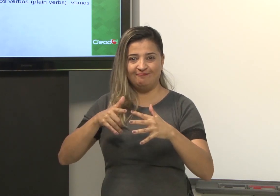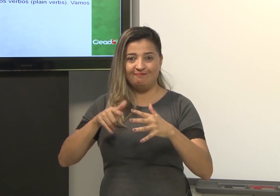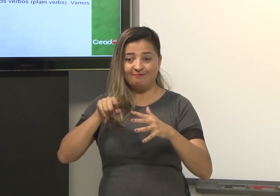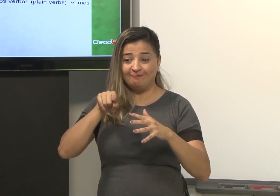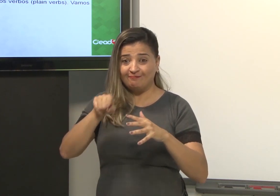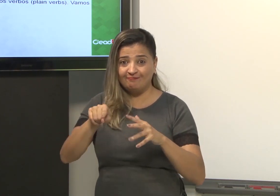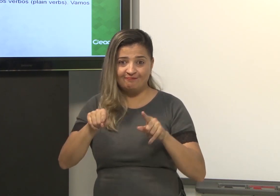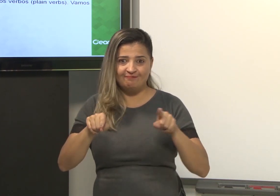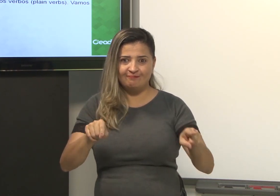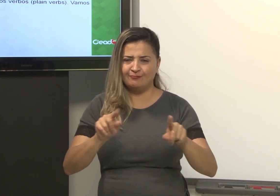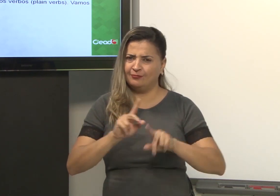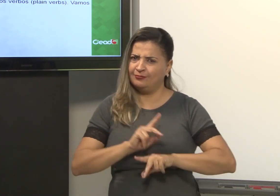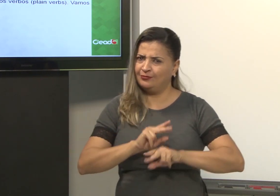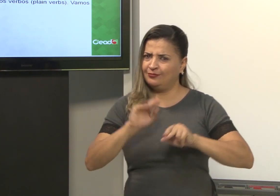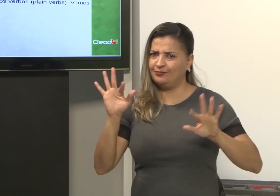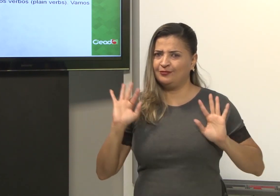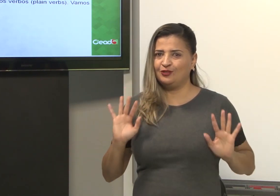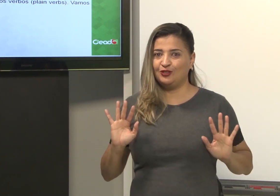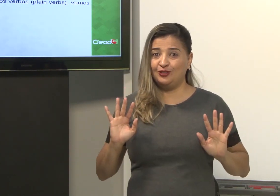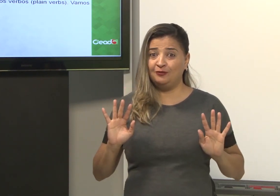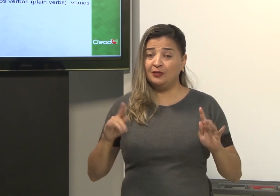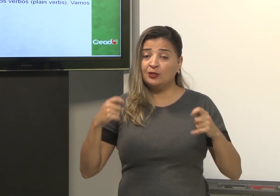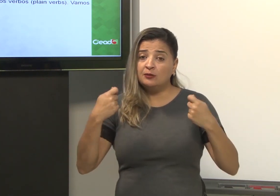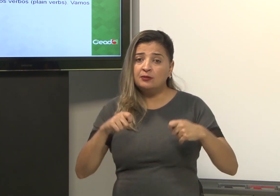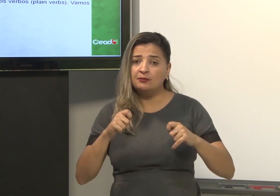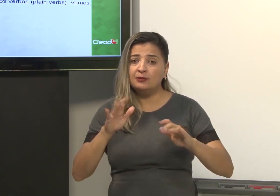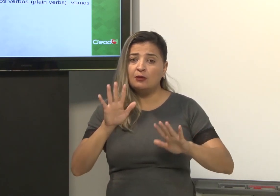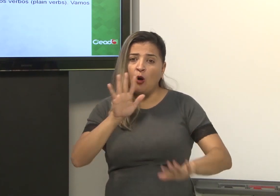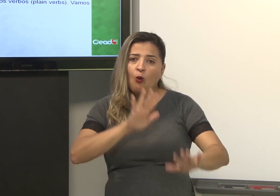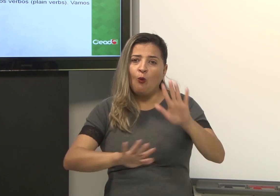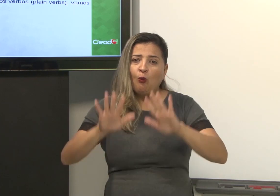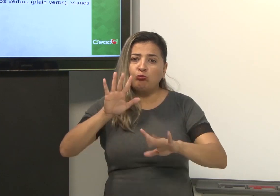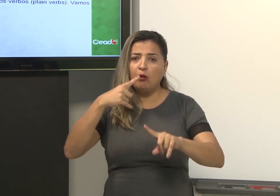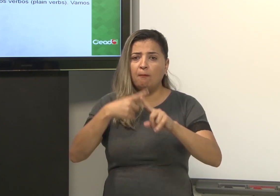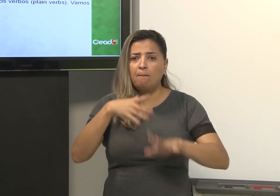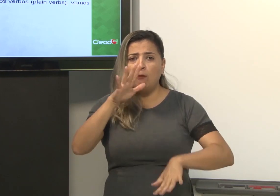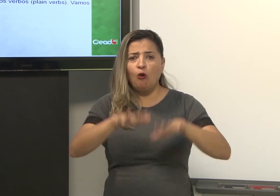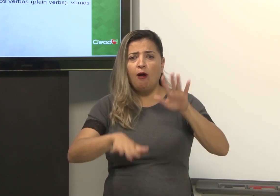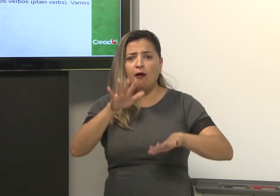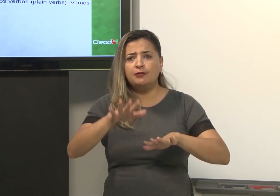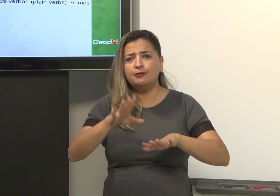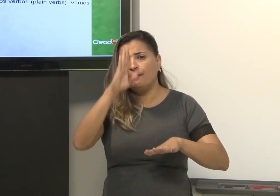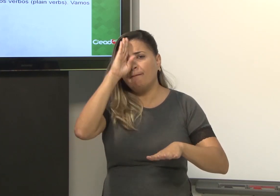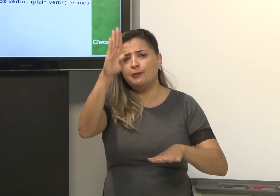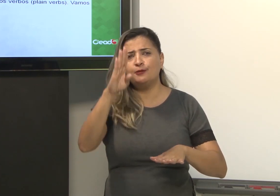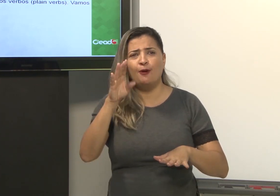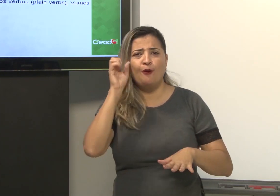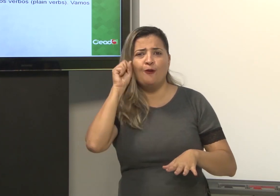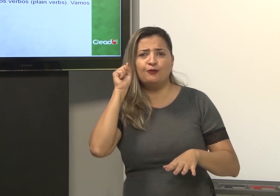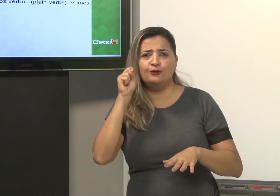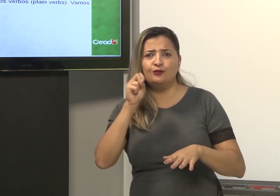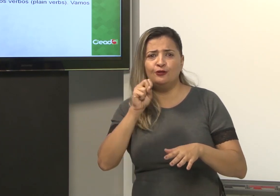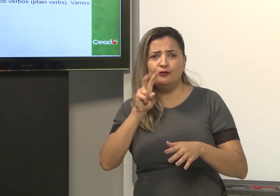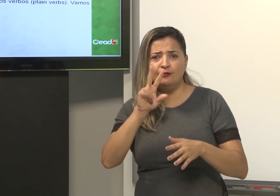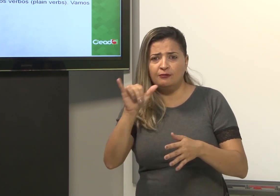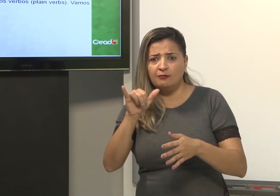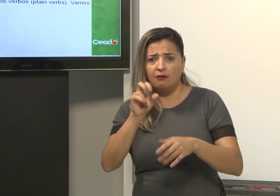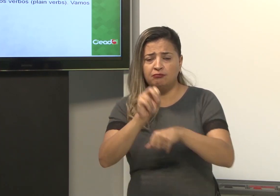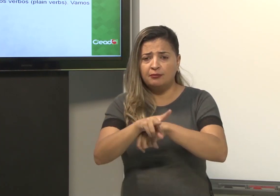que os outros têm. Então, eles são diferentes. Mas precisa-se ter cuidado. Principalmente, às vezes, um ouvinte vai fazer